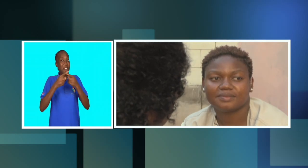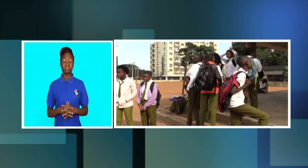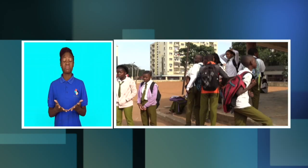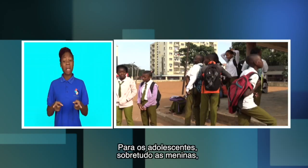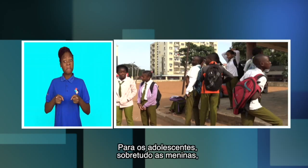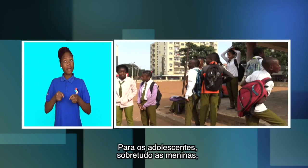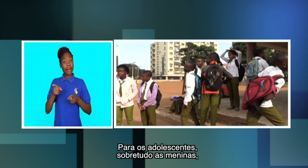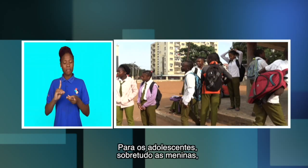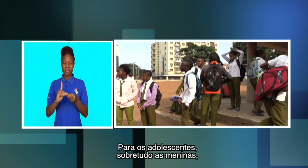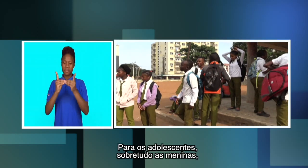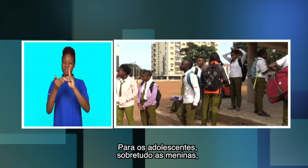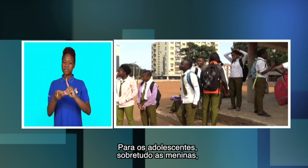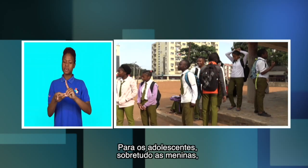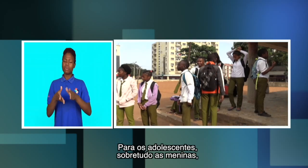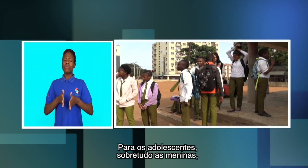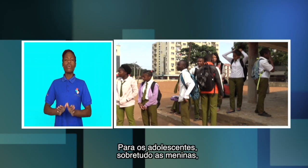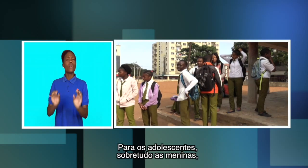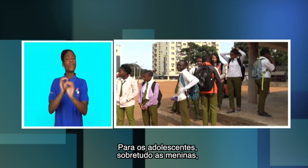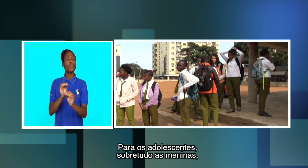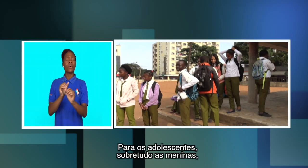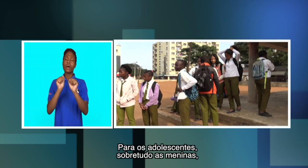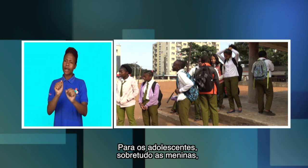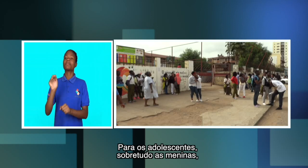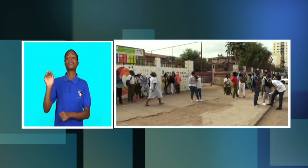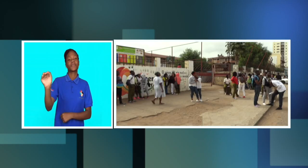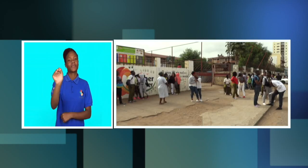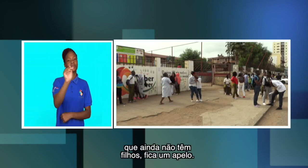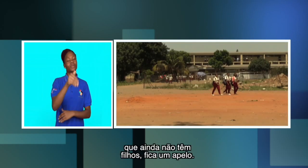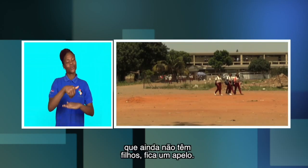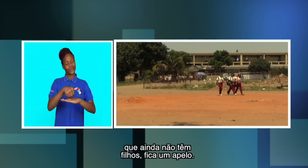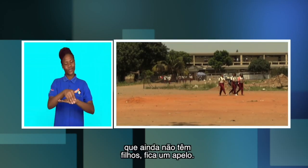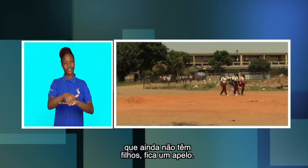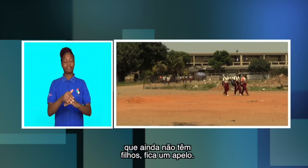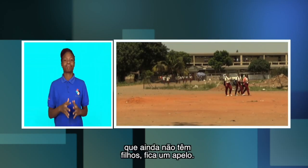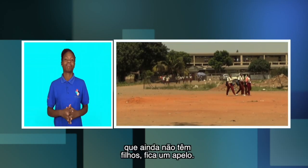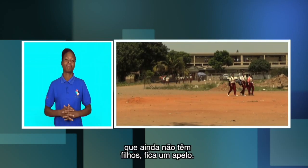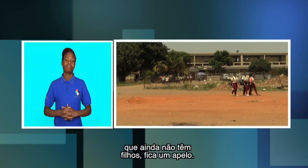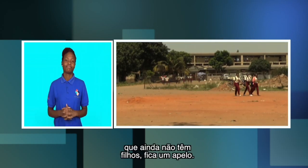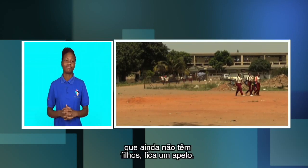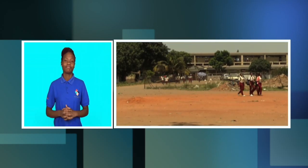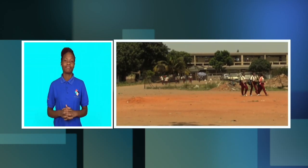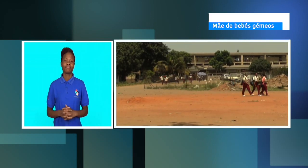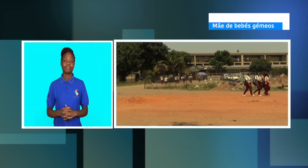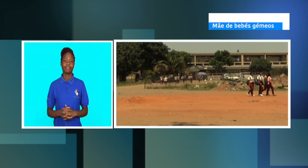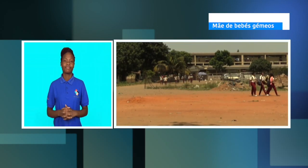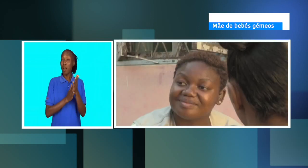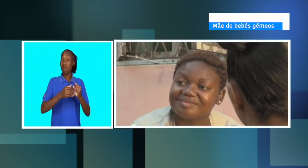de frio. Para os adolescentes, sobretudo as meninas que ainda não têm filhos, fica um apelo.